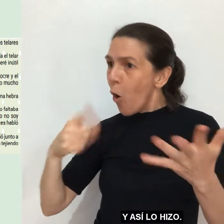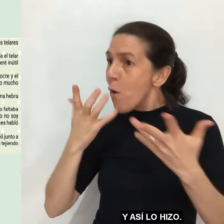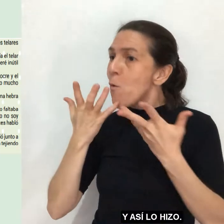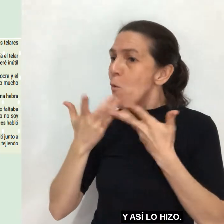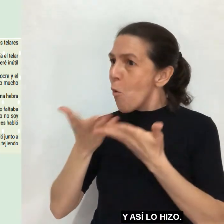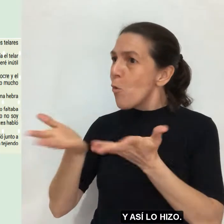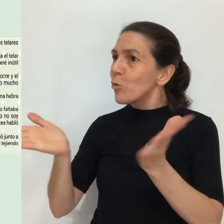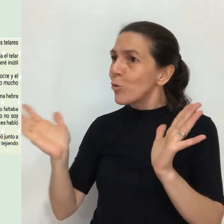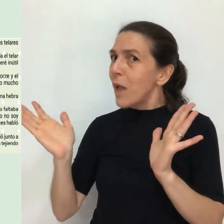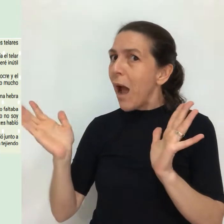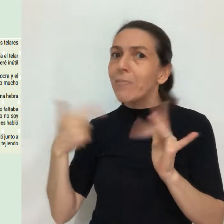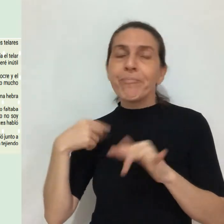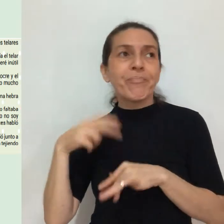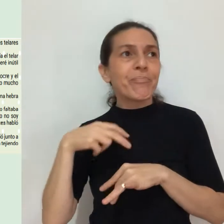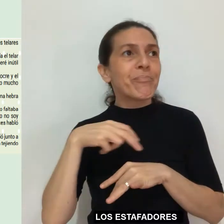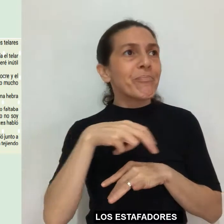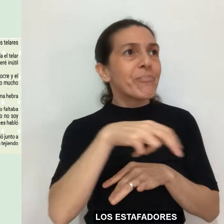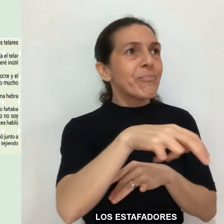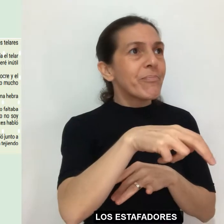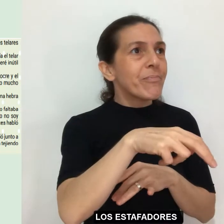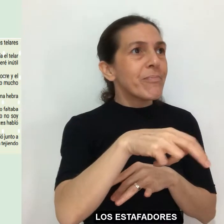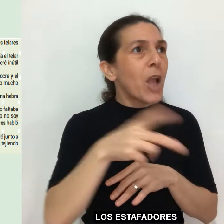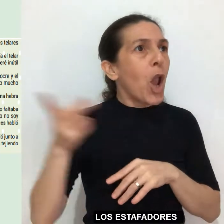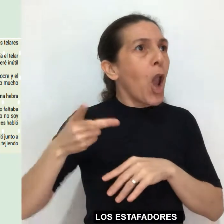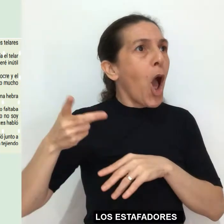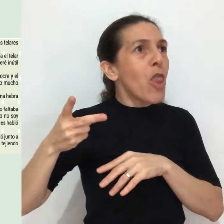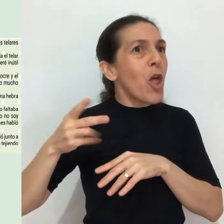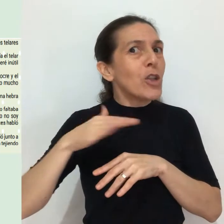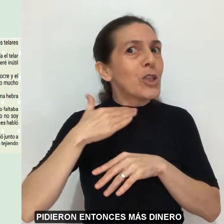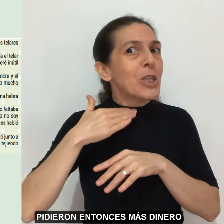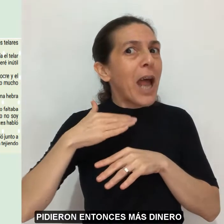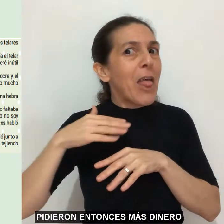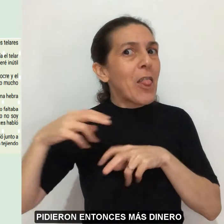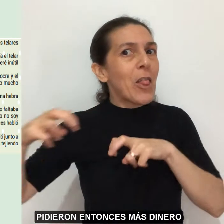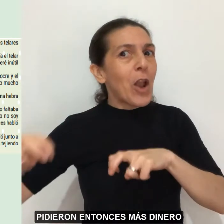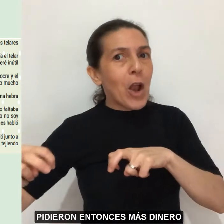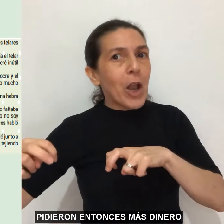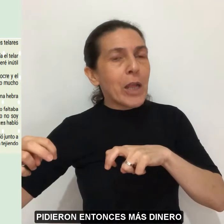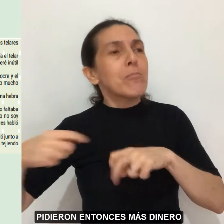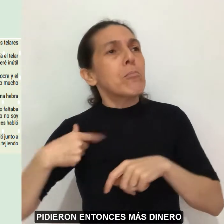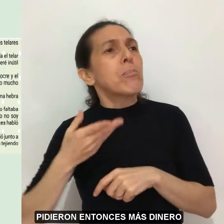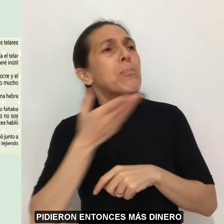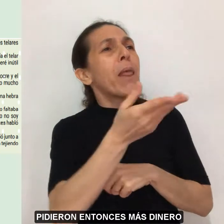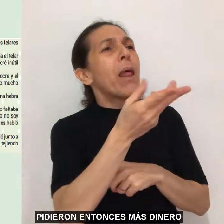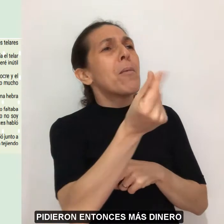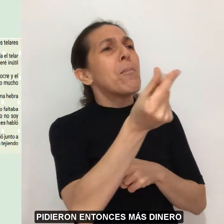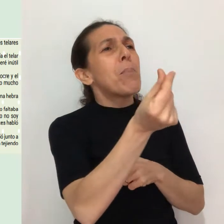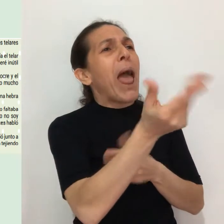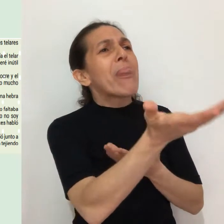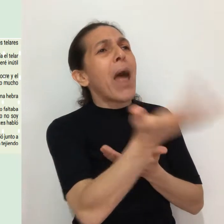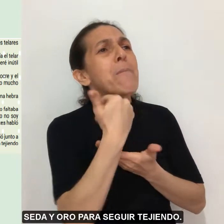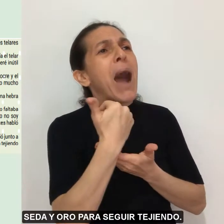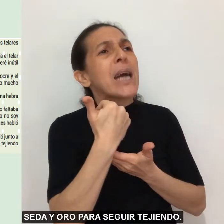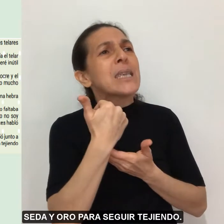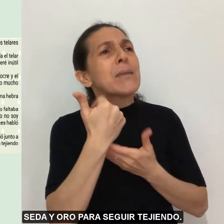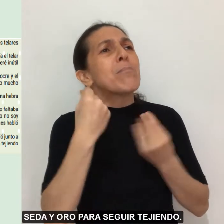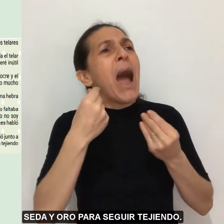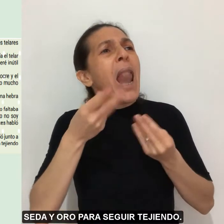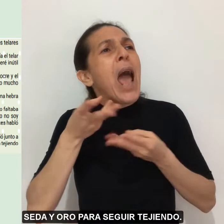hizo. Los estafadores pidieron entonces más dinero, seda y